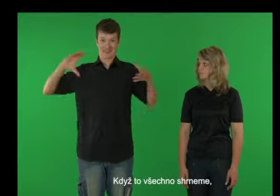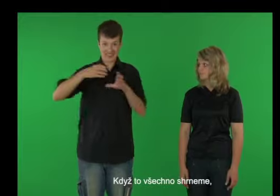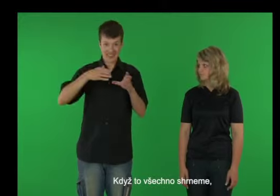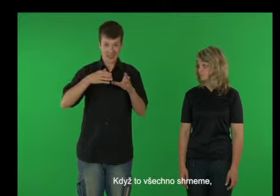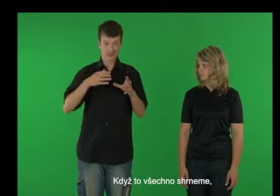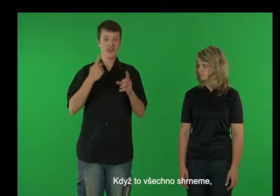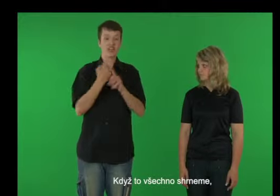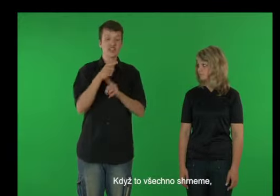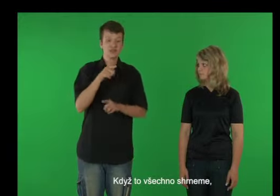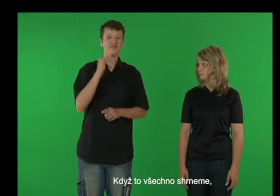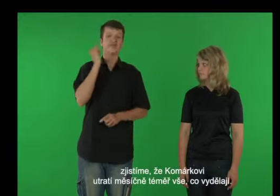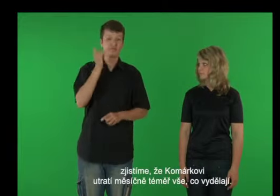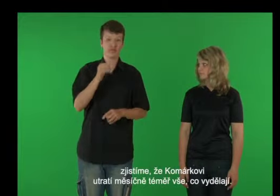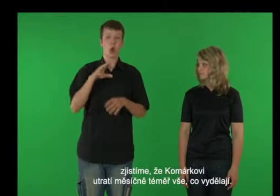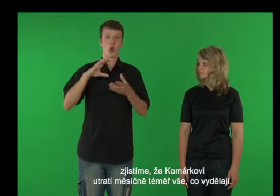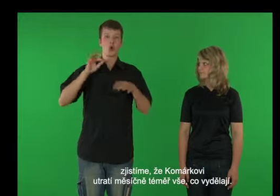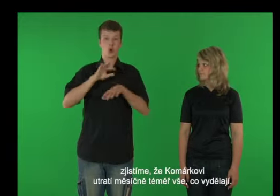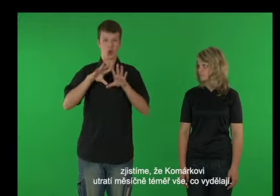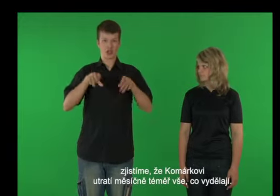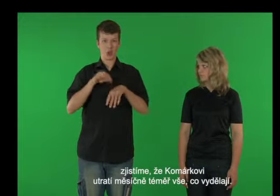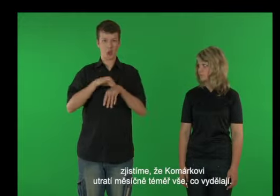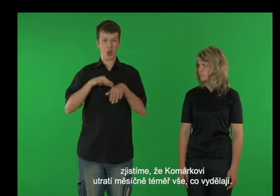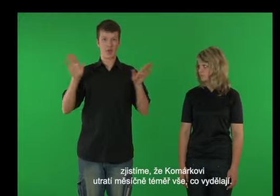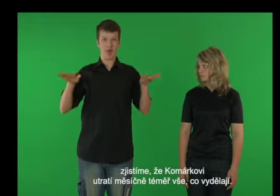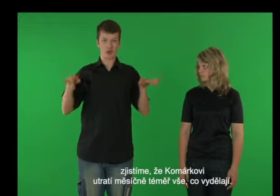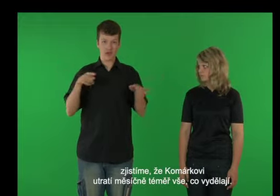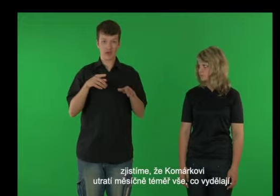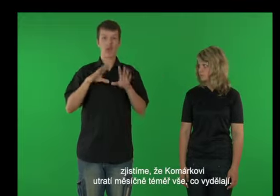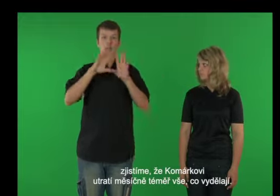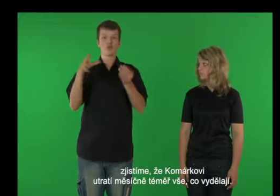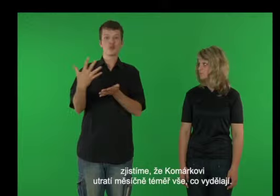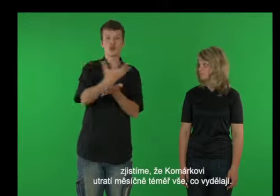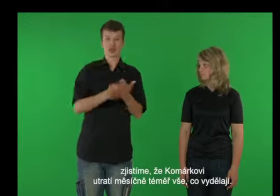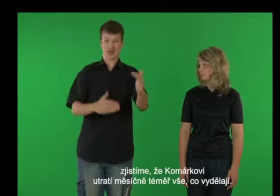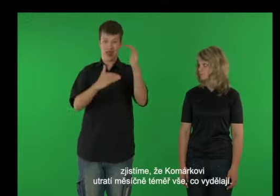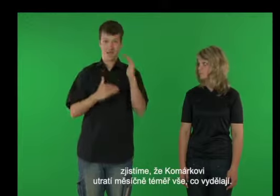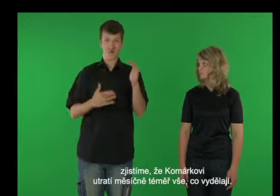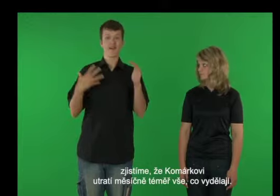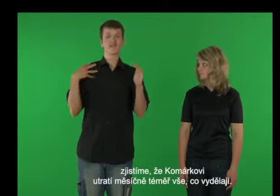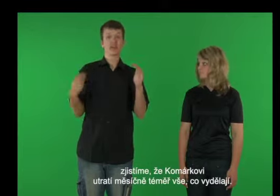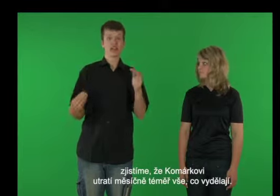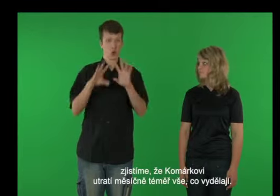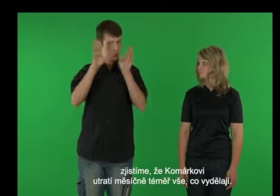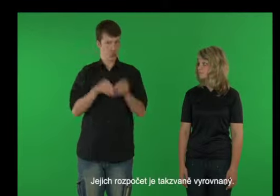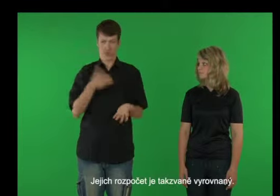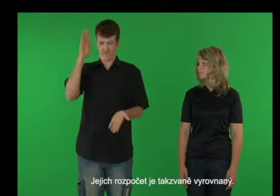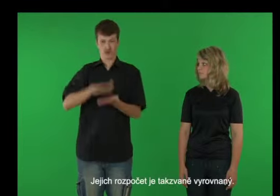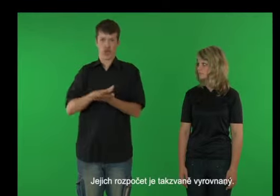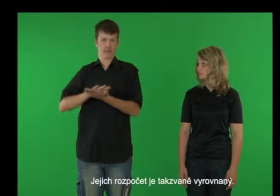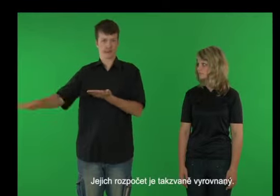Když to všechno schrneme, zjistíme, že komárkový utratí měsíčně téměř vše, co vydělají. Jejich rozpočet je